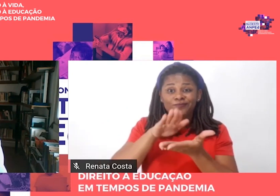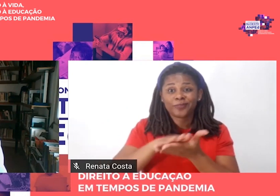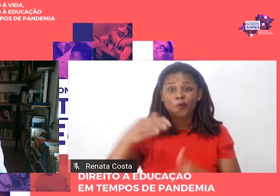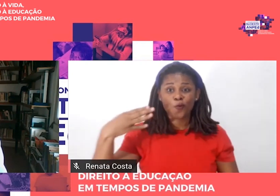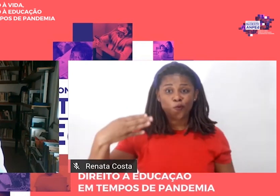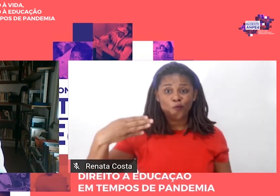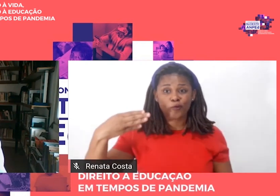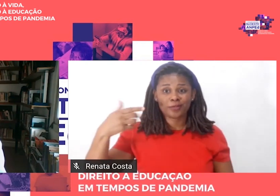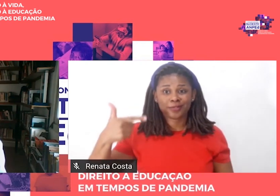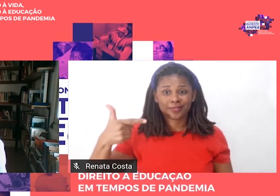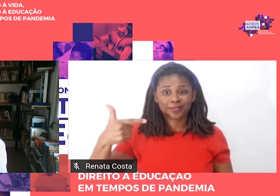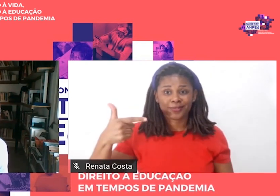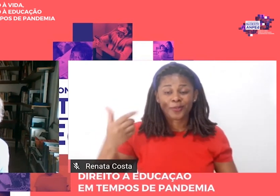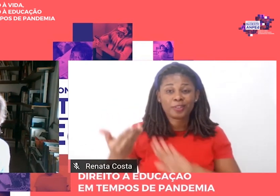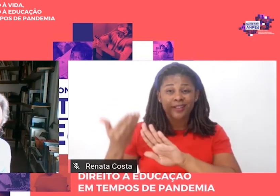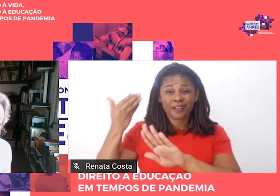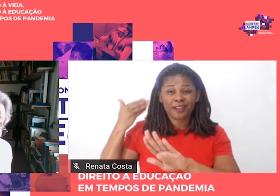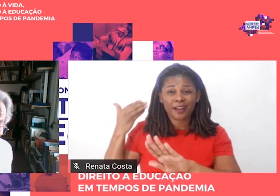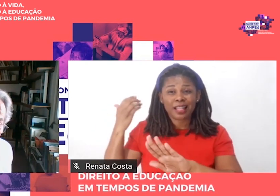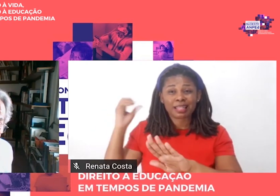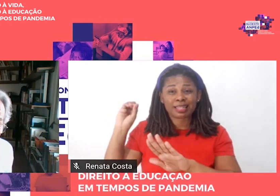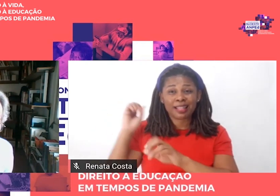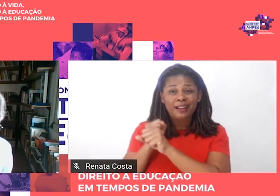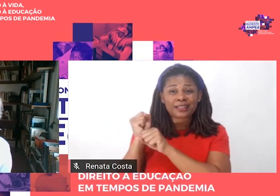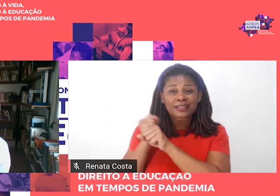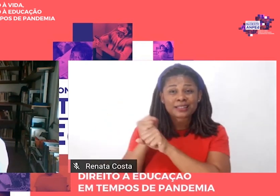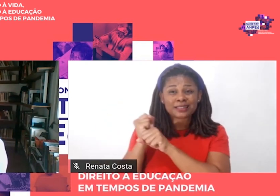chegou apenas à 43ª.